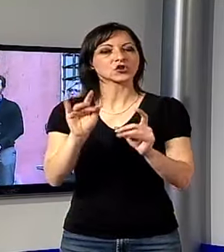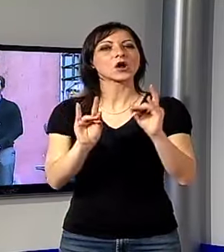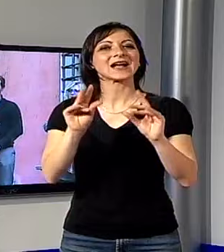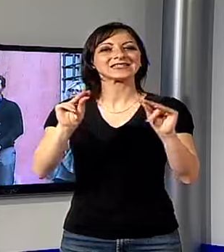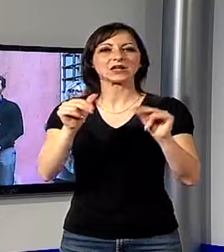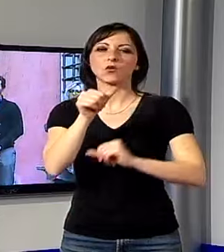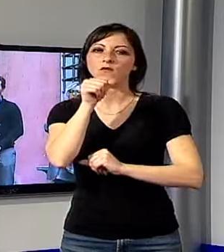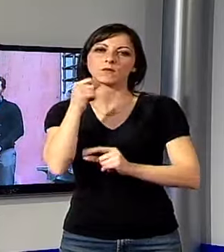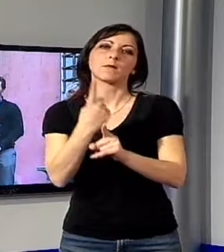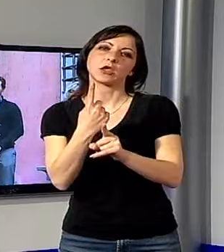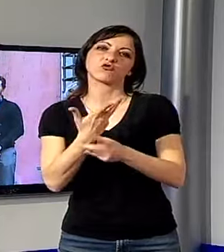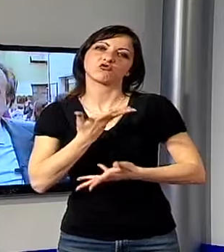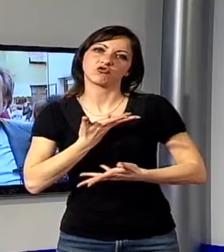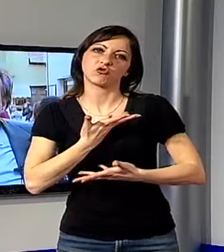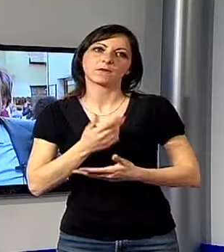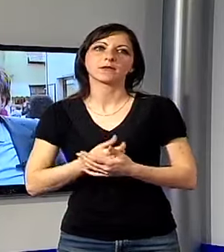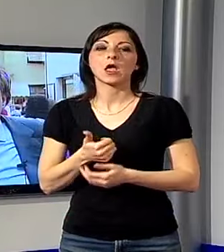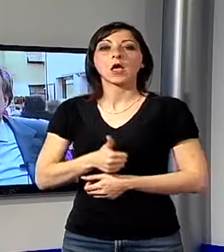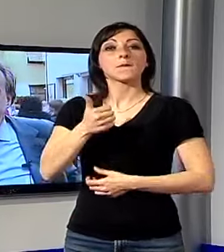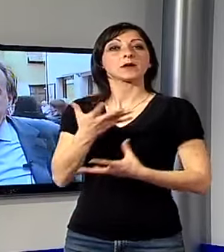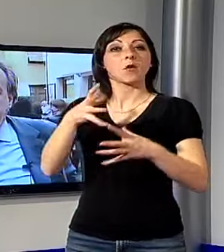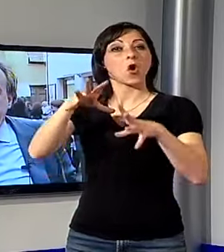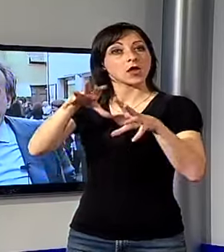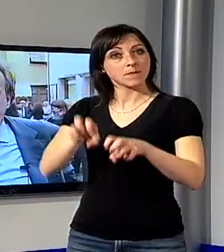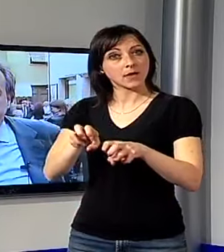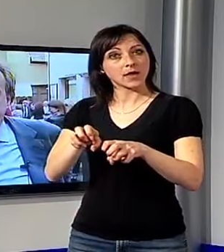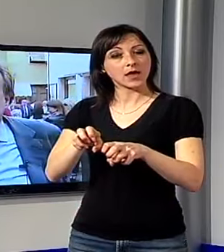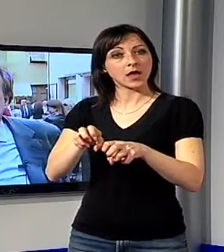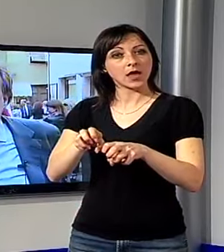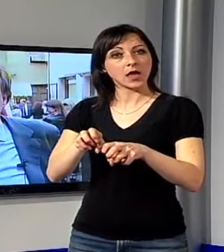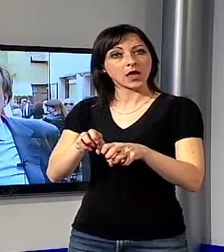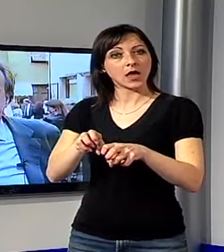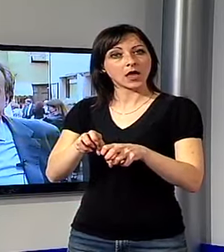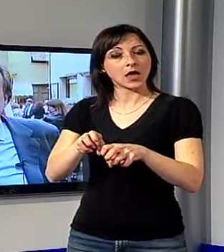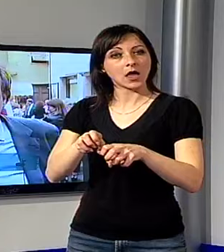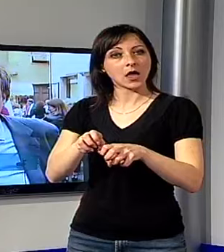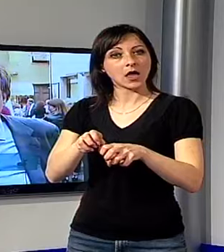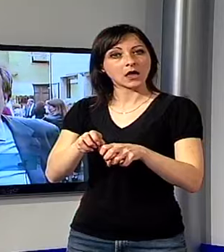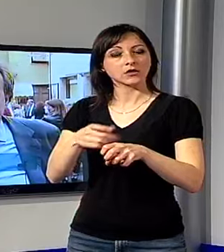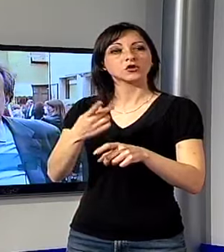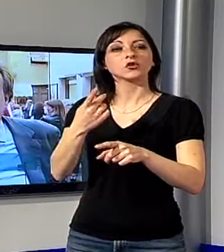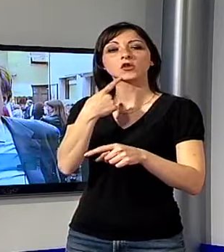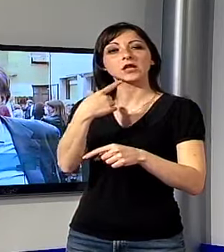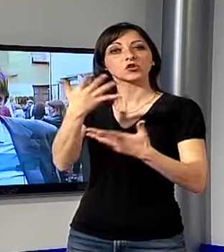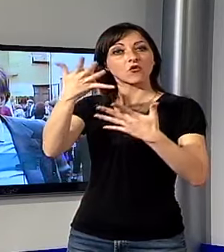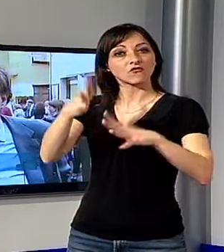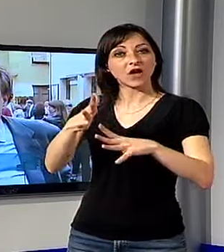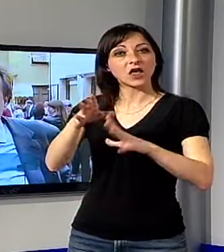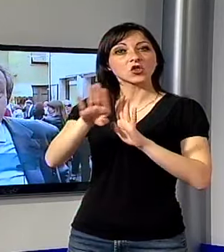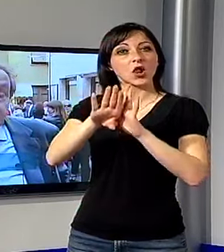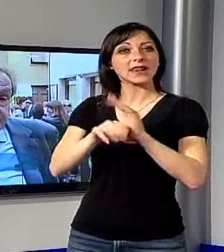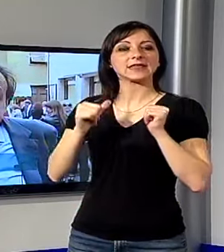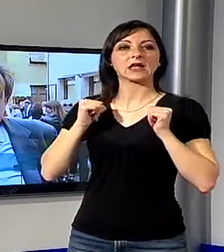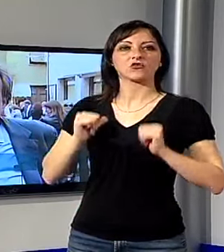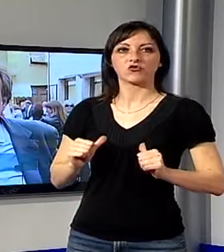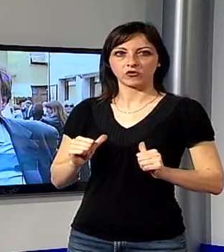ha bisogno. Il primo impegno che abbiamo mantenuto nei confronti dei cittadini di Castelnuovo, lo avevo detto, una lista civica